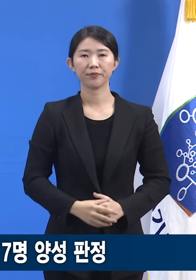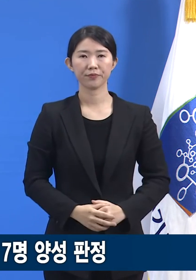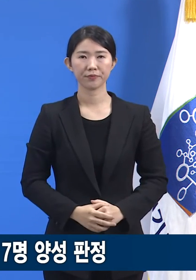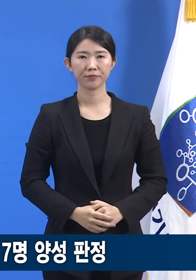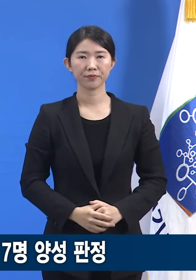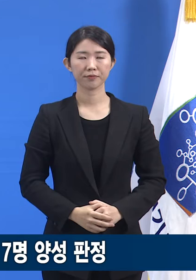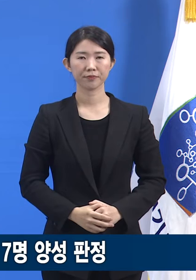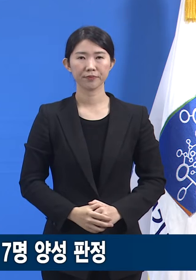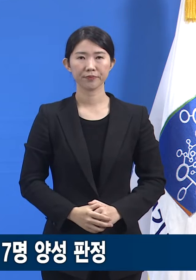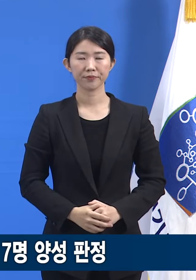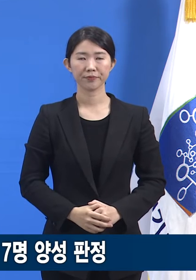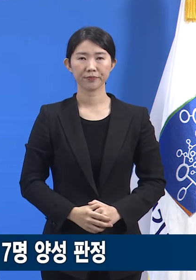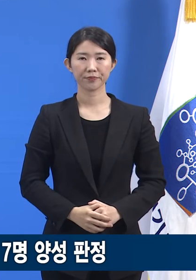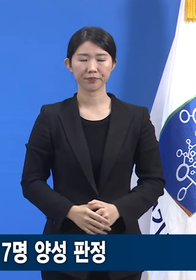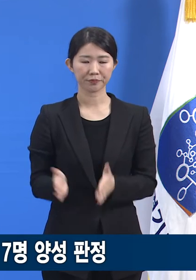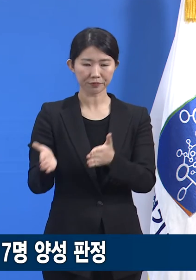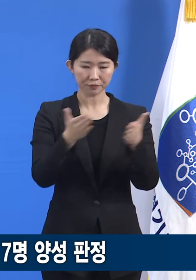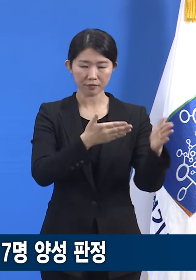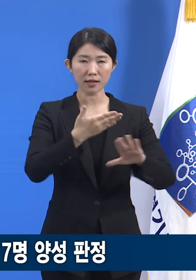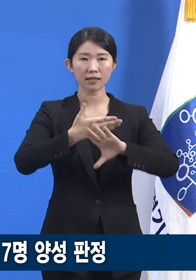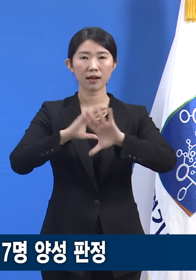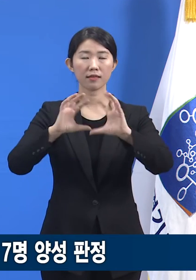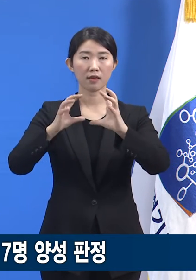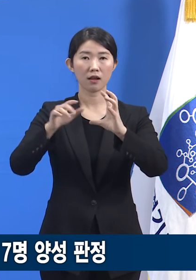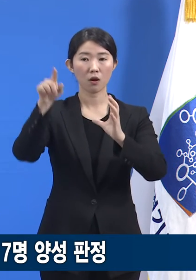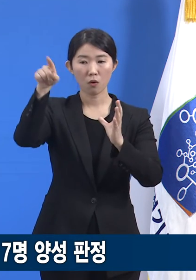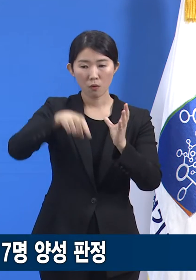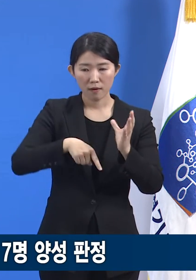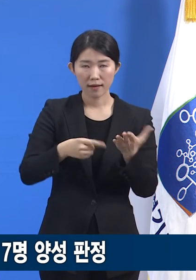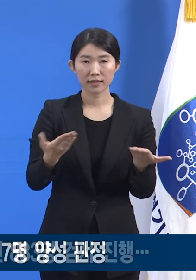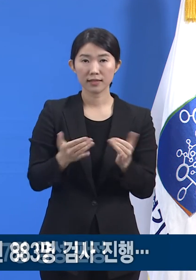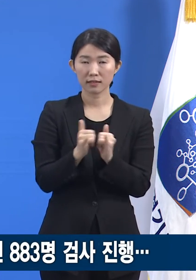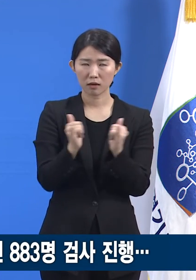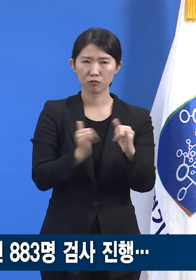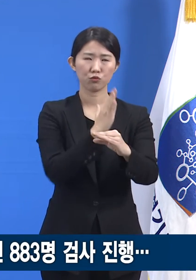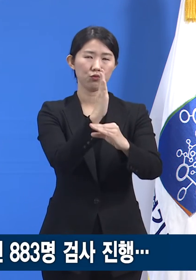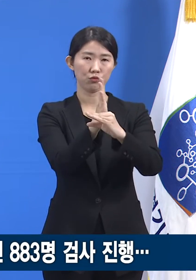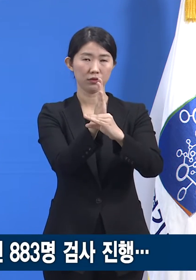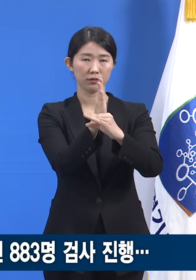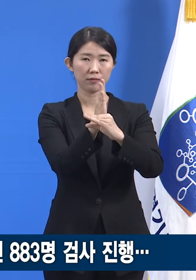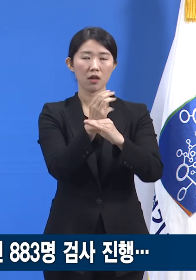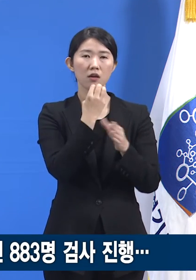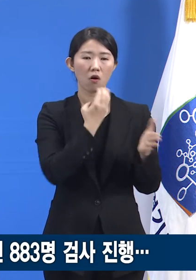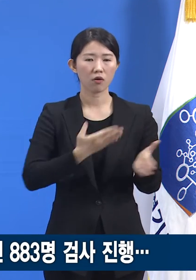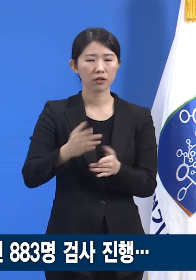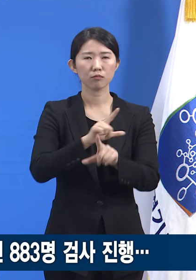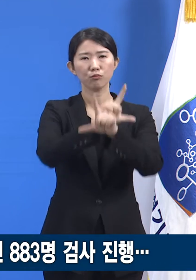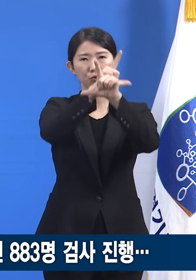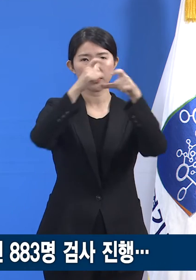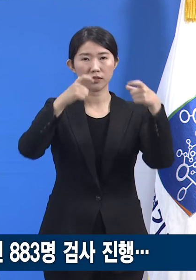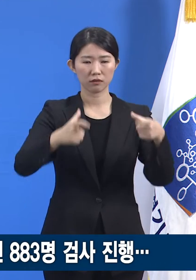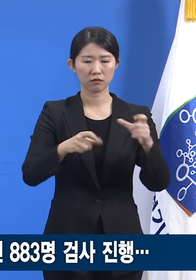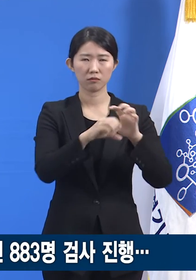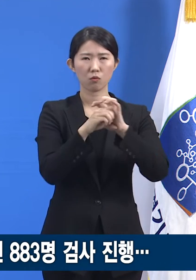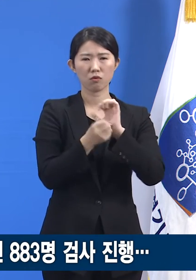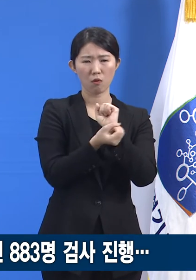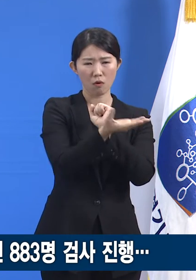외국인 근로자를 중심으로 한 경기 북부지역 코로나19 확산에 대해 말씀드리겠습니다.